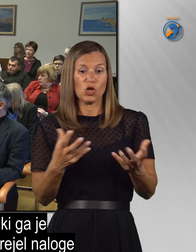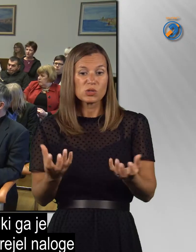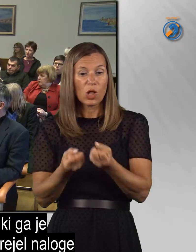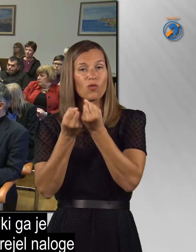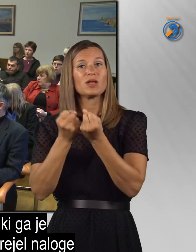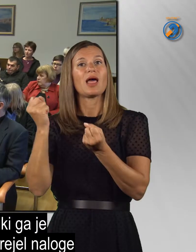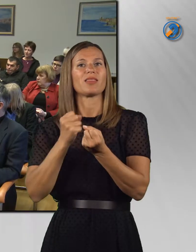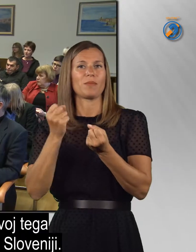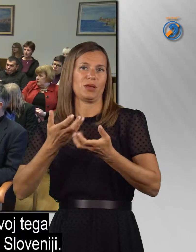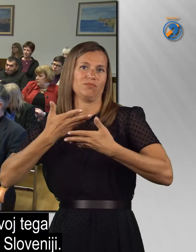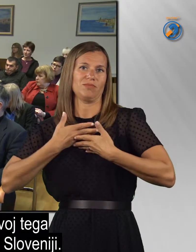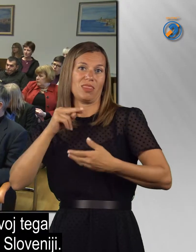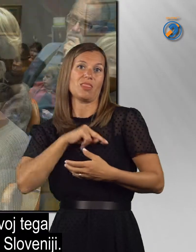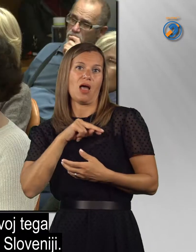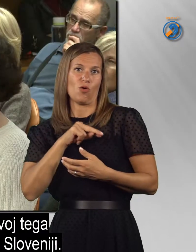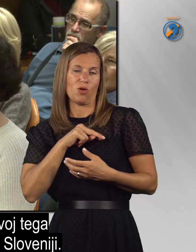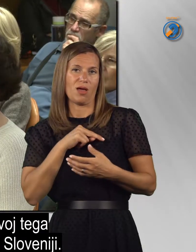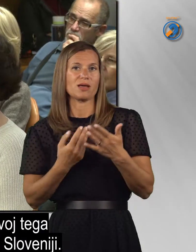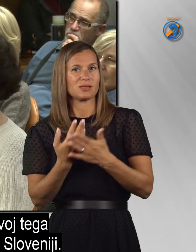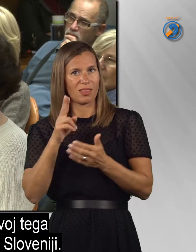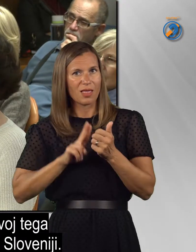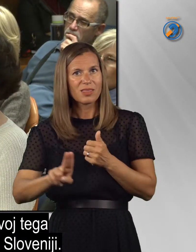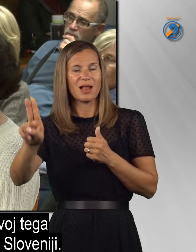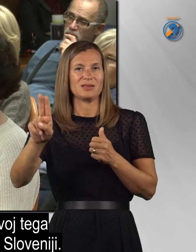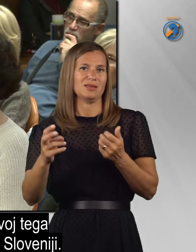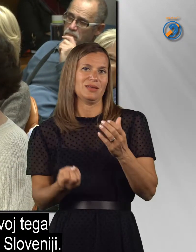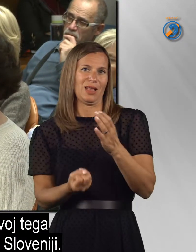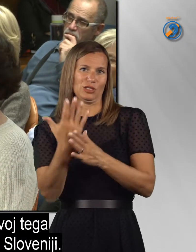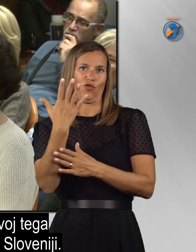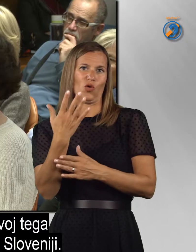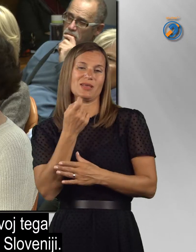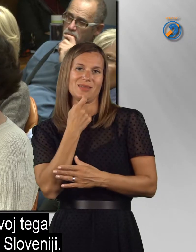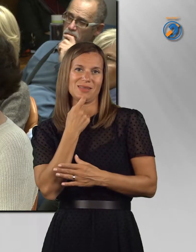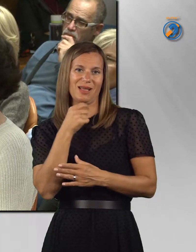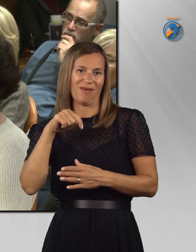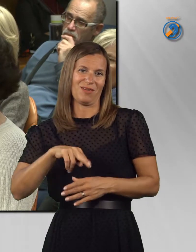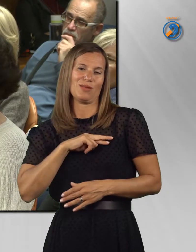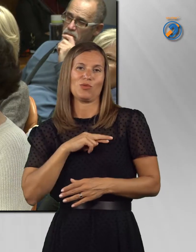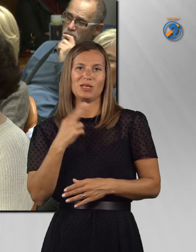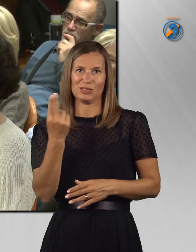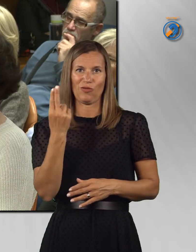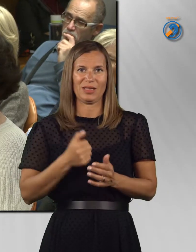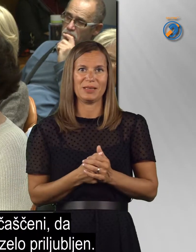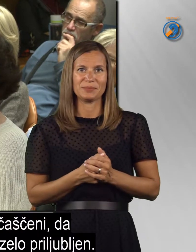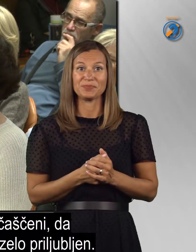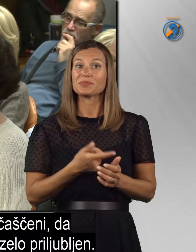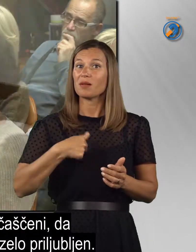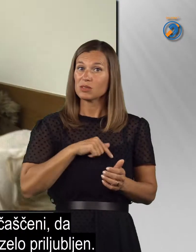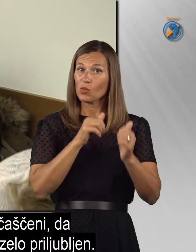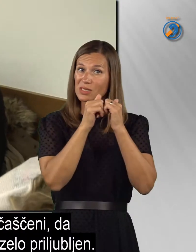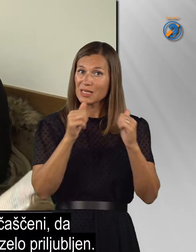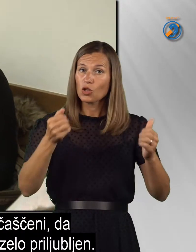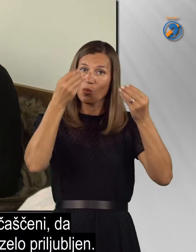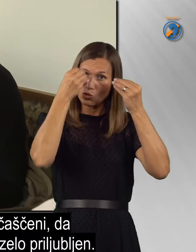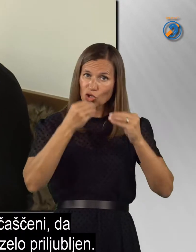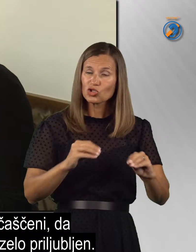reku, naloge za nadaljni razvoj tega jezika v Republiki Sloveniji. Mi smo izredno